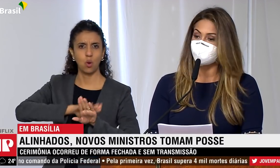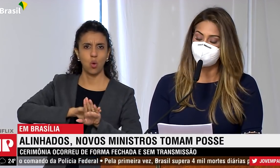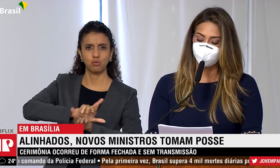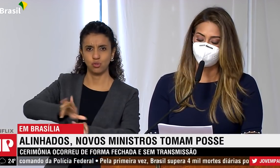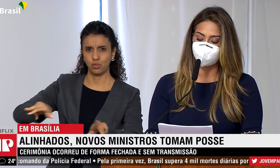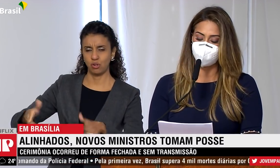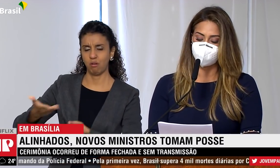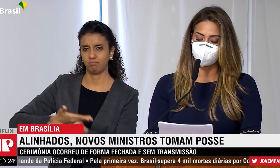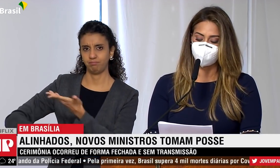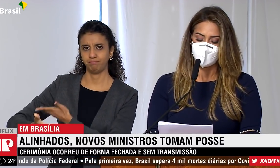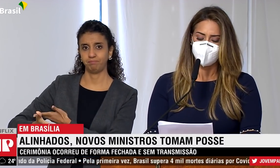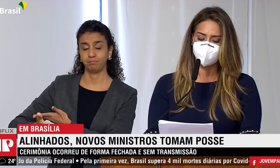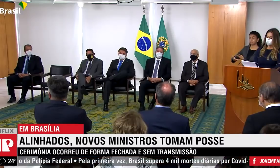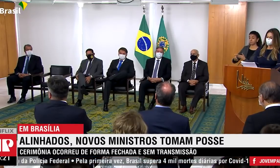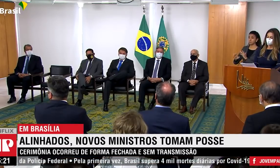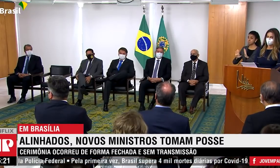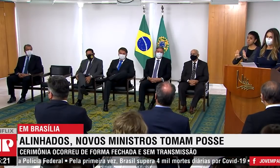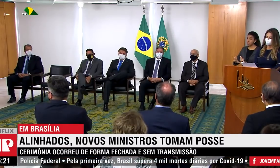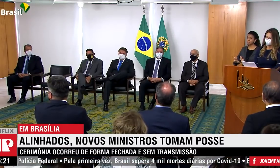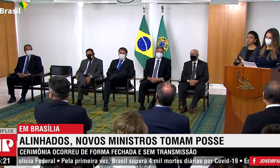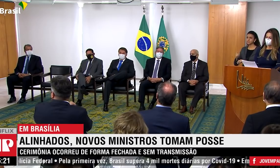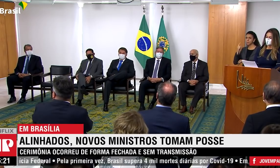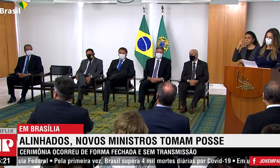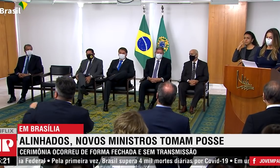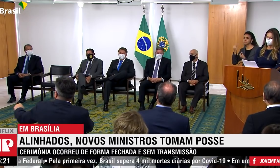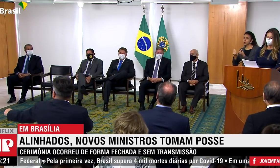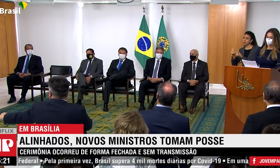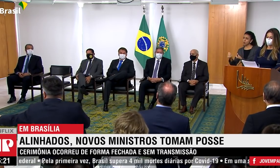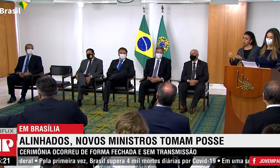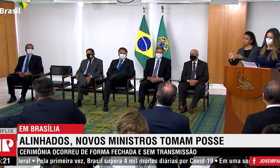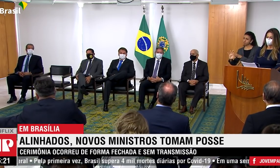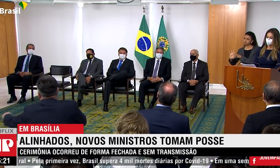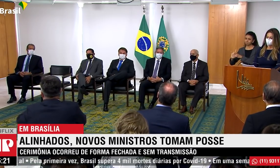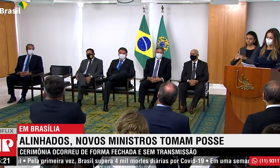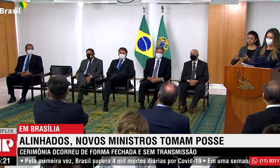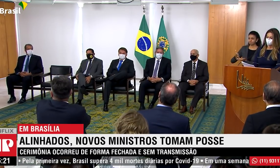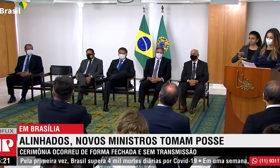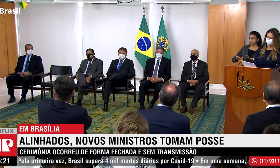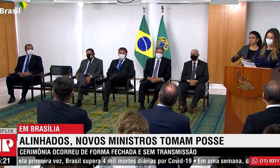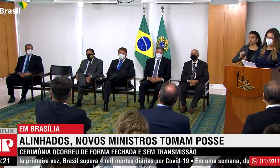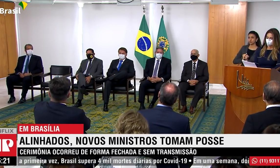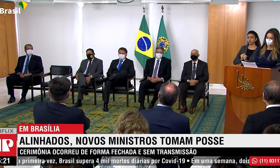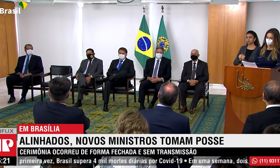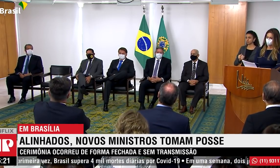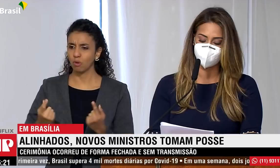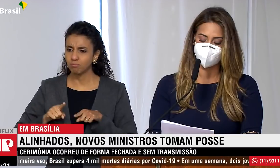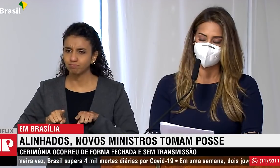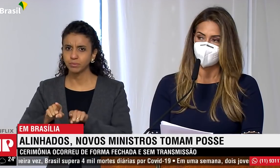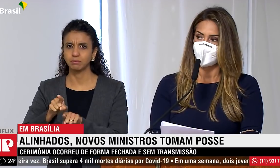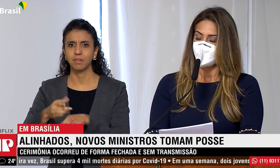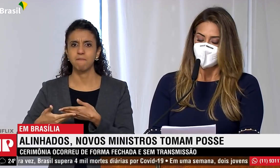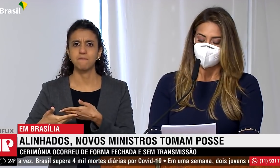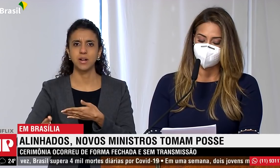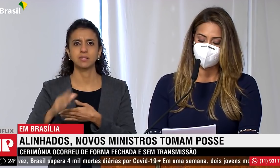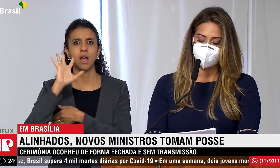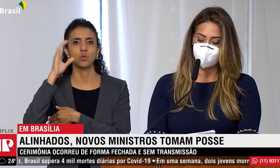presente na cerimônia de posse de Flávia Arruda, o presidente nacional do Partido Liberal, Valdemar Costa Neto, condenado em